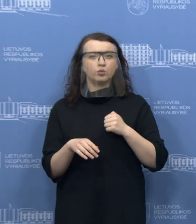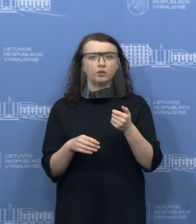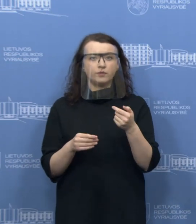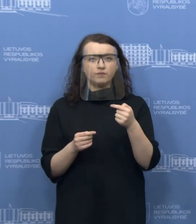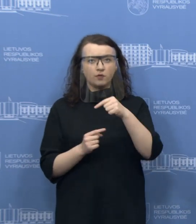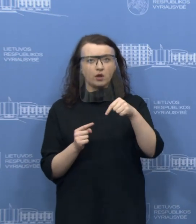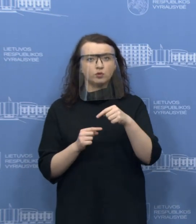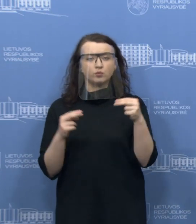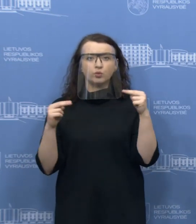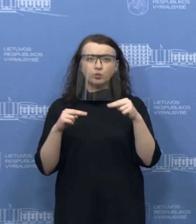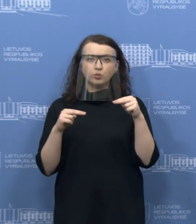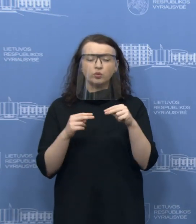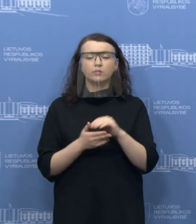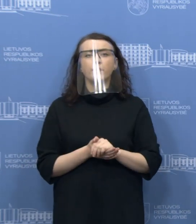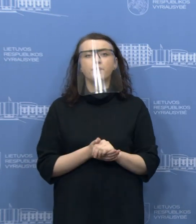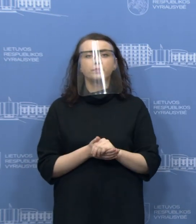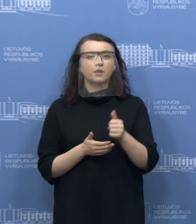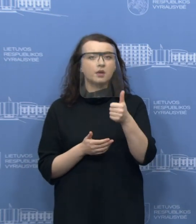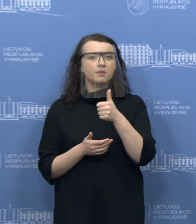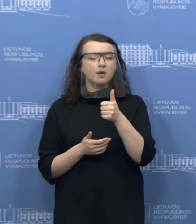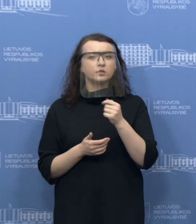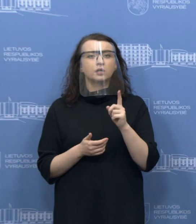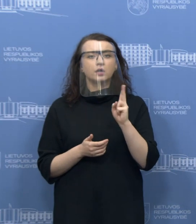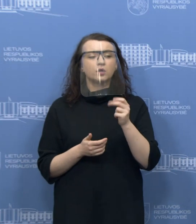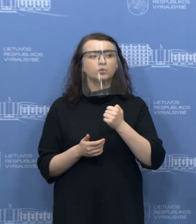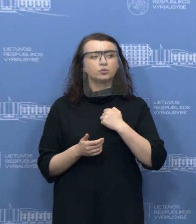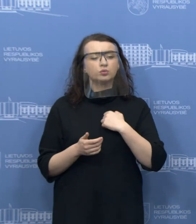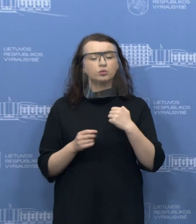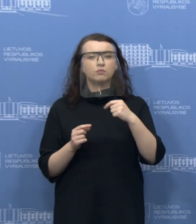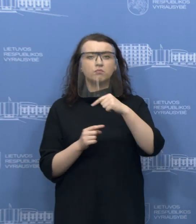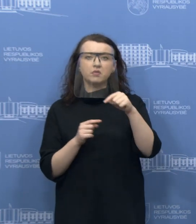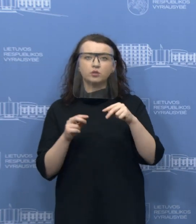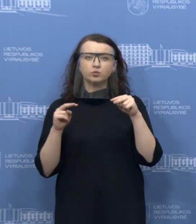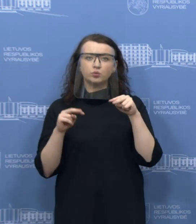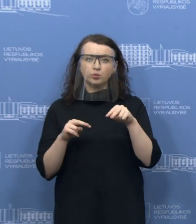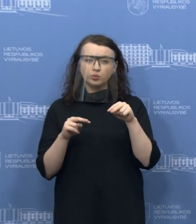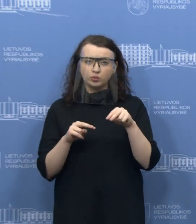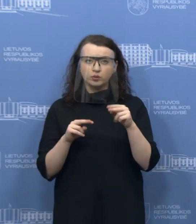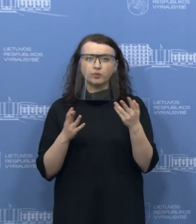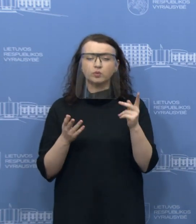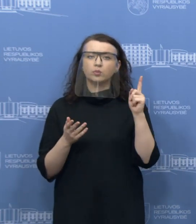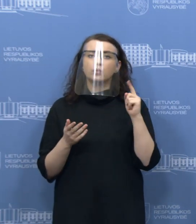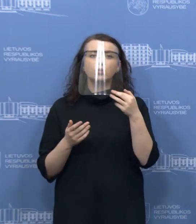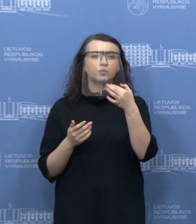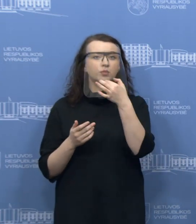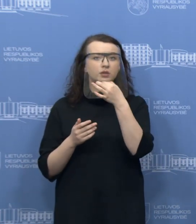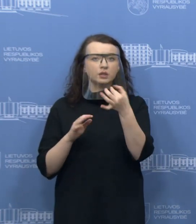Pirmiausia, informacija tiems, kas turi įsigėja verslo liudimą ilgesniam negu kovo 16 laikotarpį.